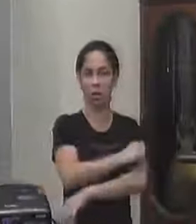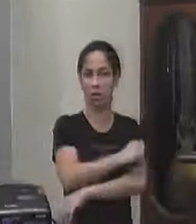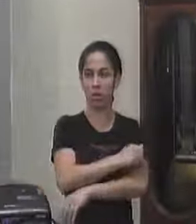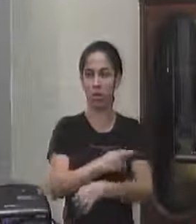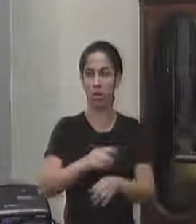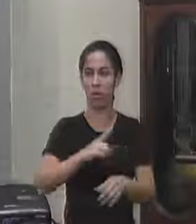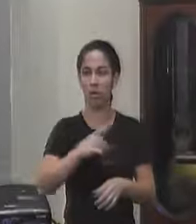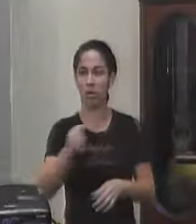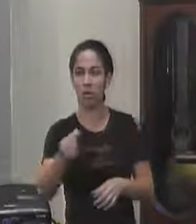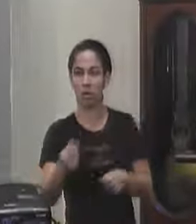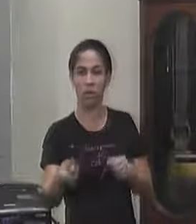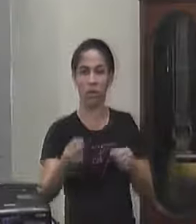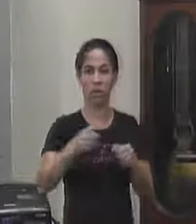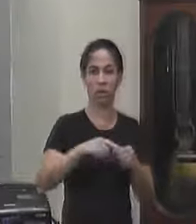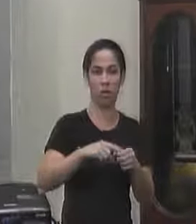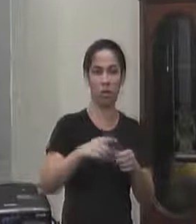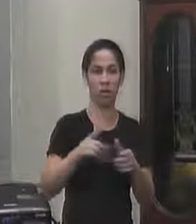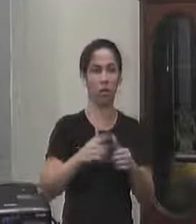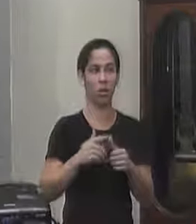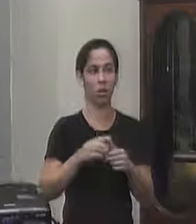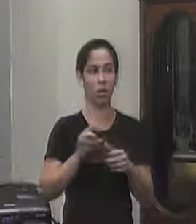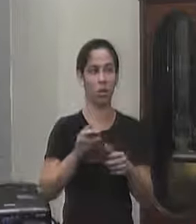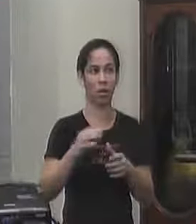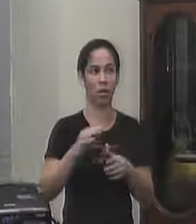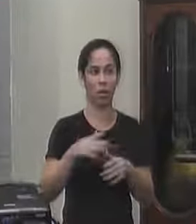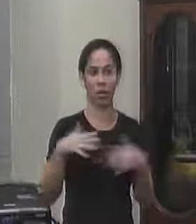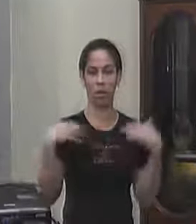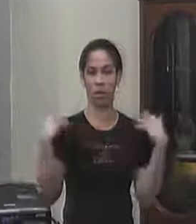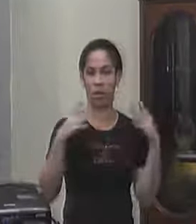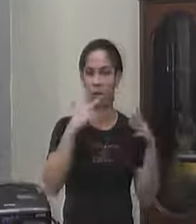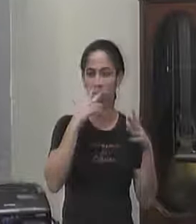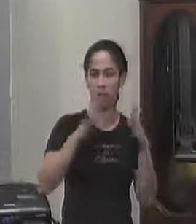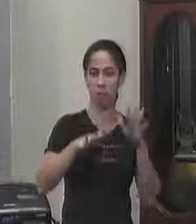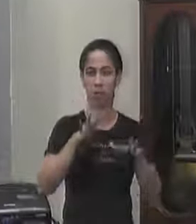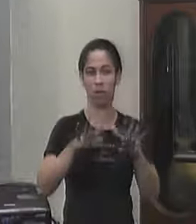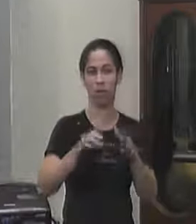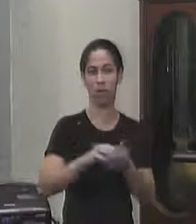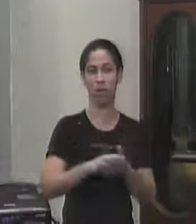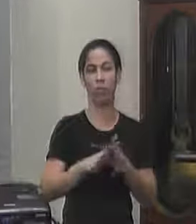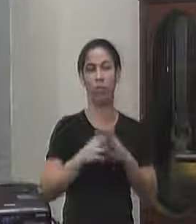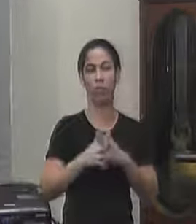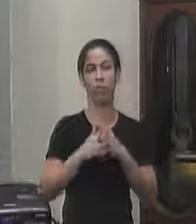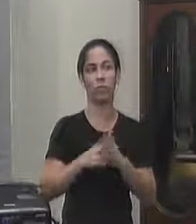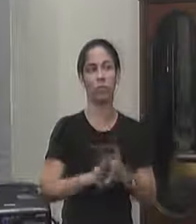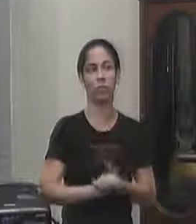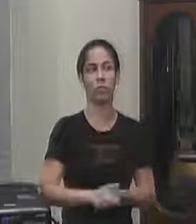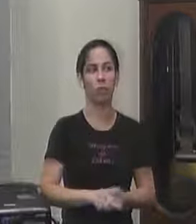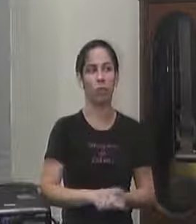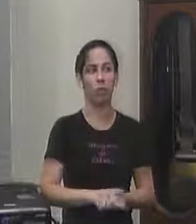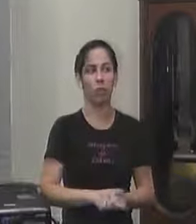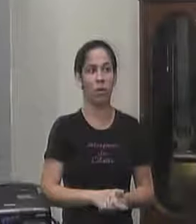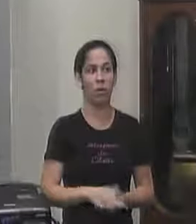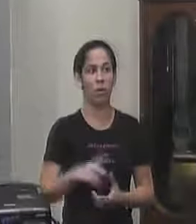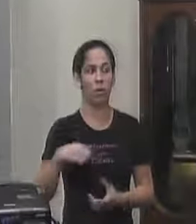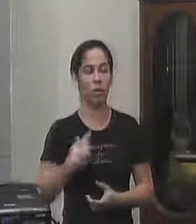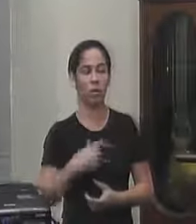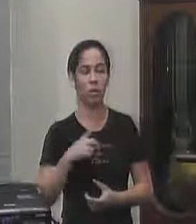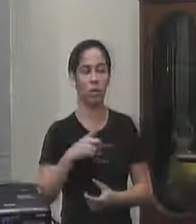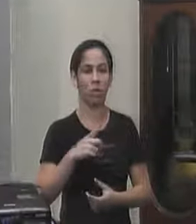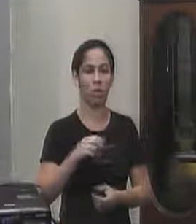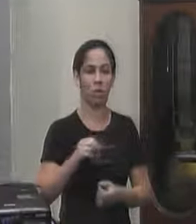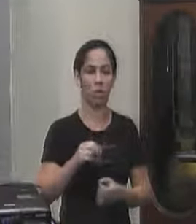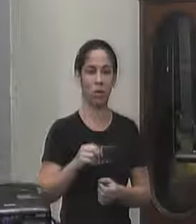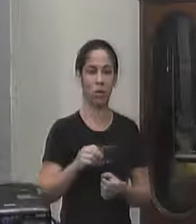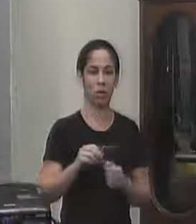e voltou a mãe primeiro queria só passear foi um pouco confusa a história desse aluno tá então nós estamos fazendo